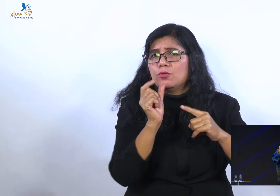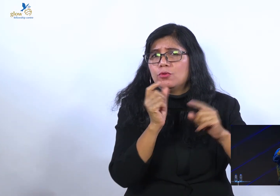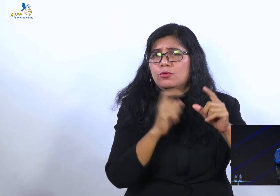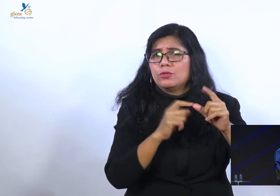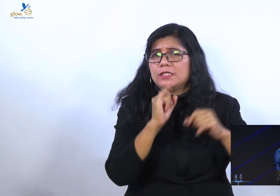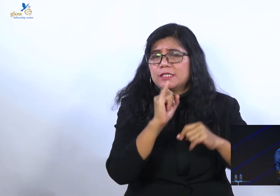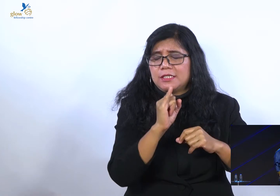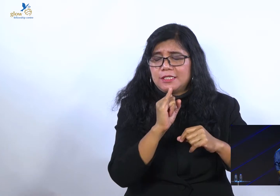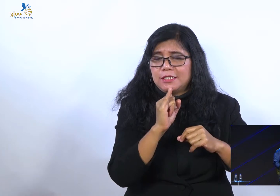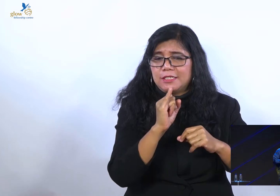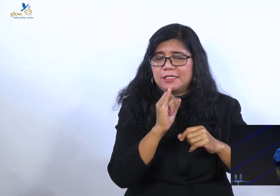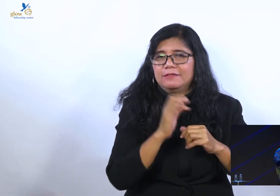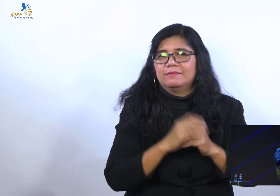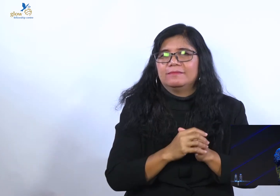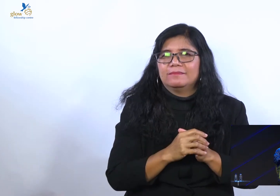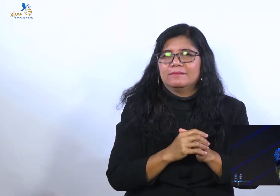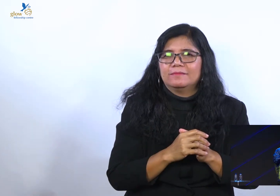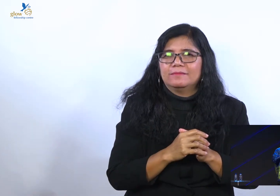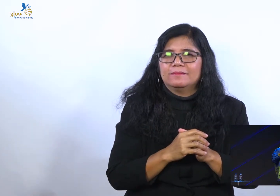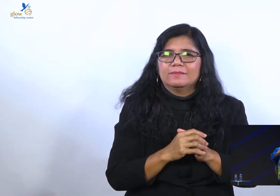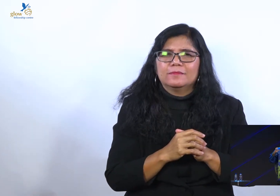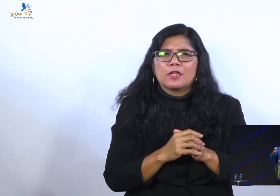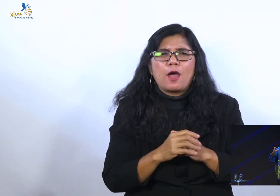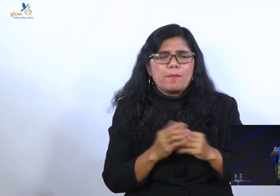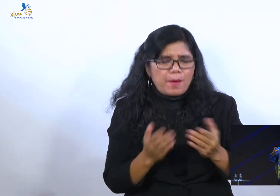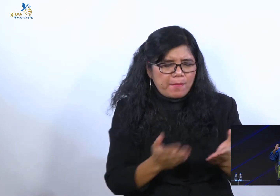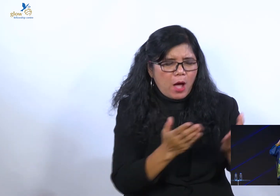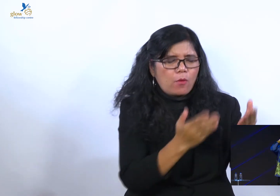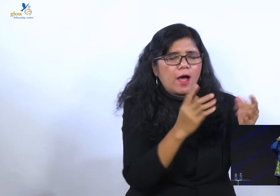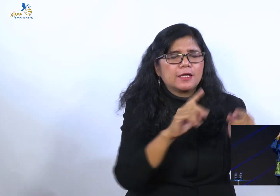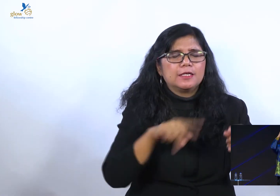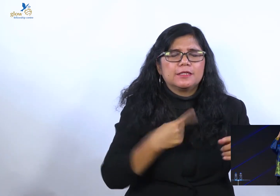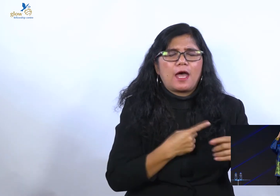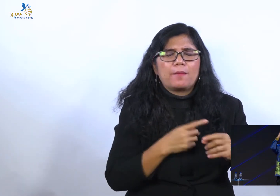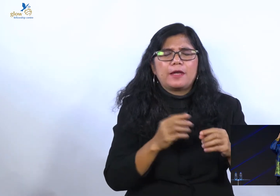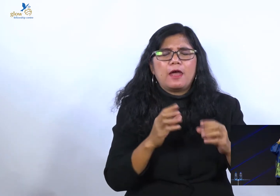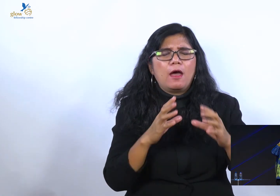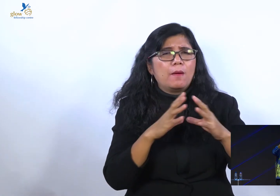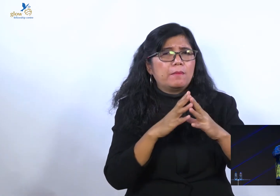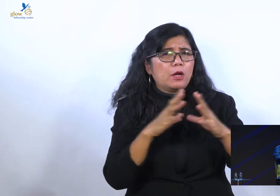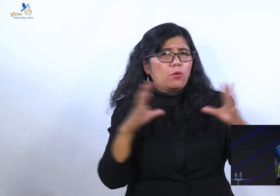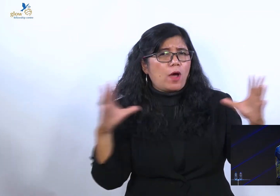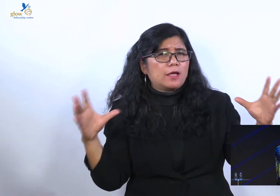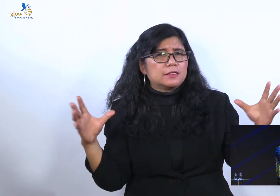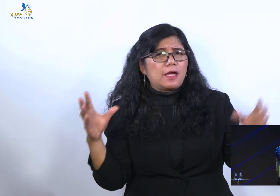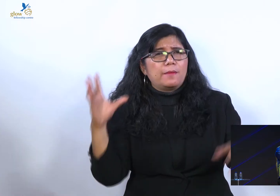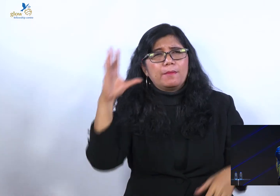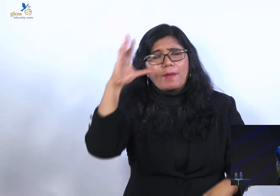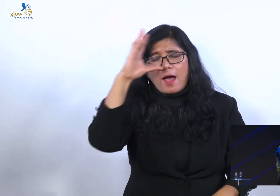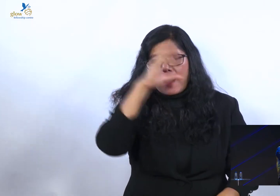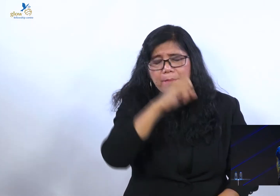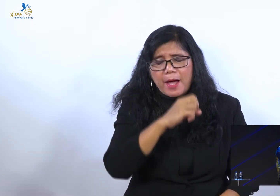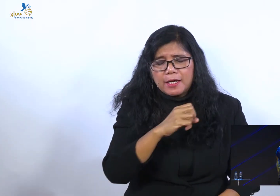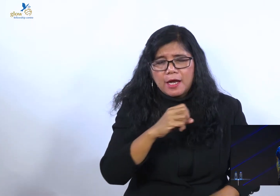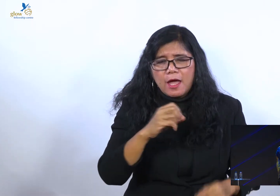diskusi-diskusi akan membawa kita pada keluasan pemahaman tentang karya Kristus yang luar biasa. Iya